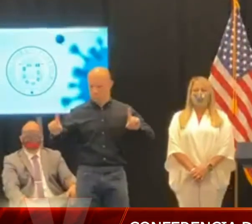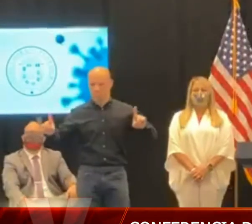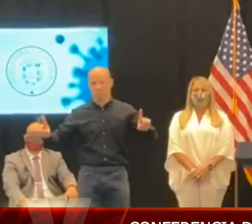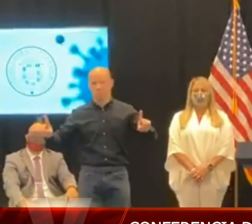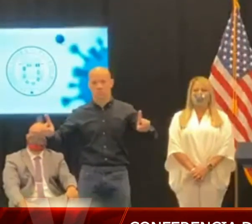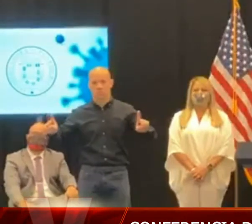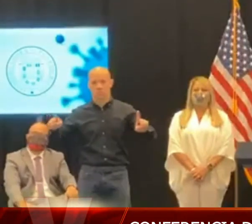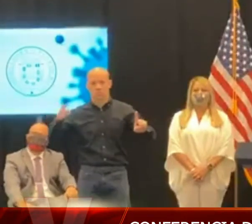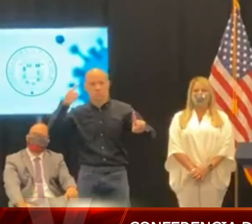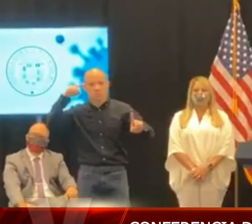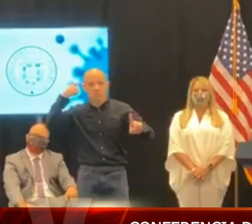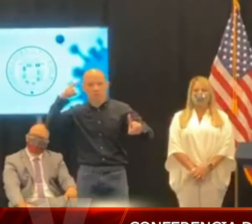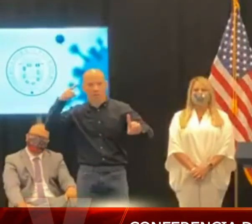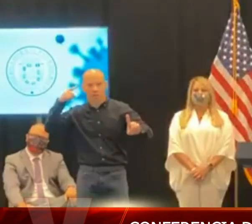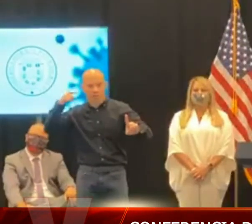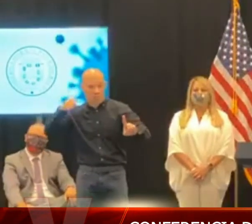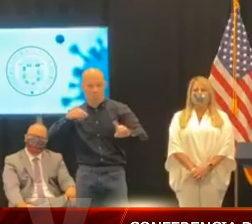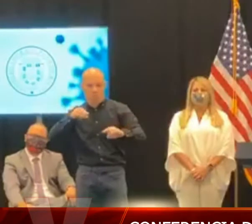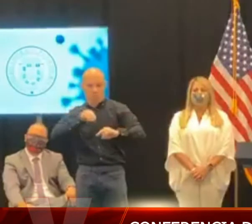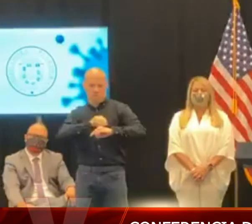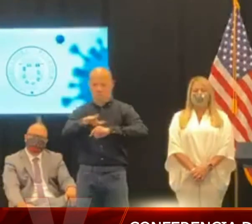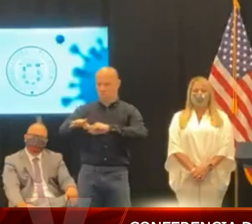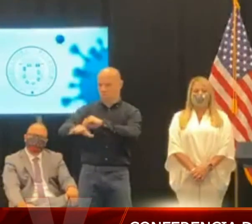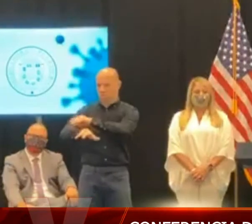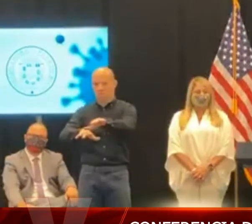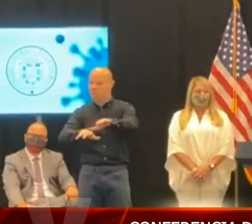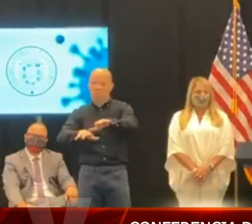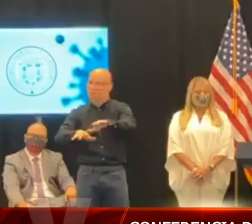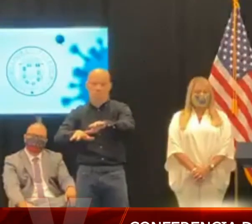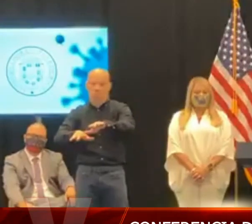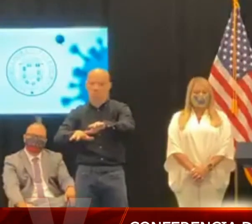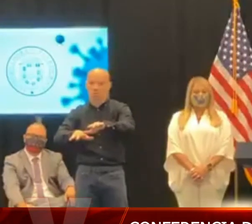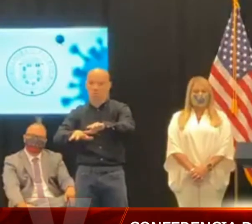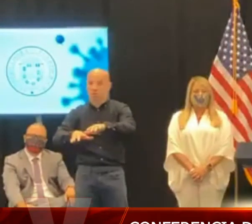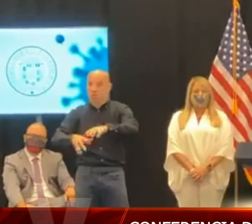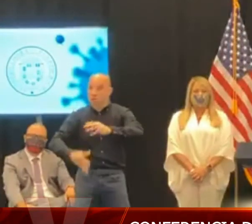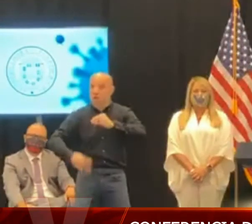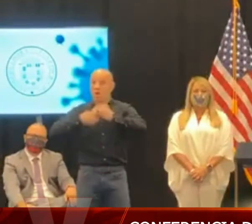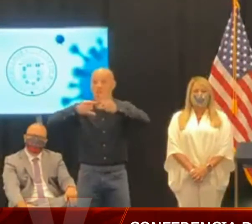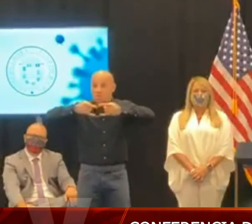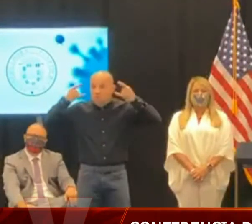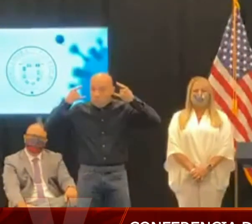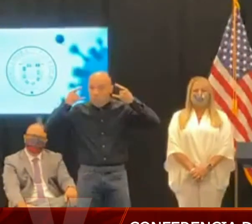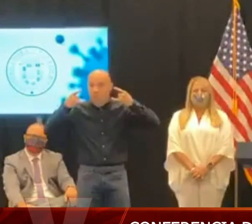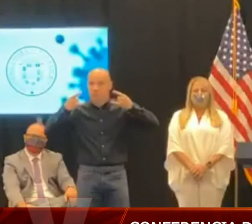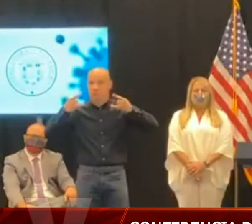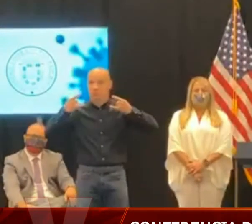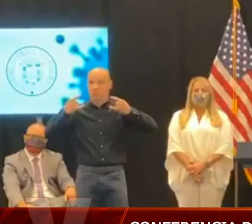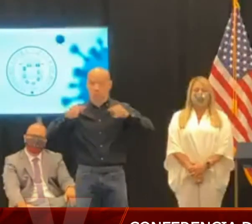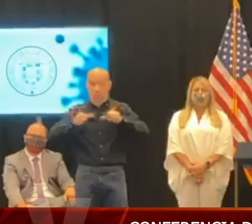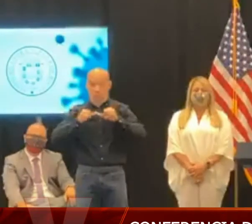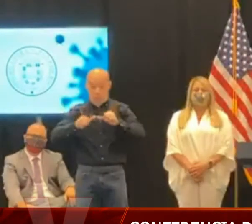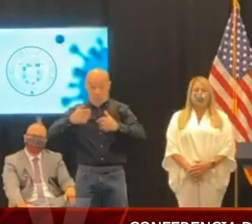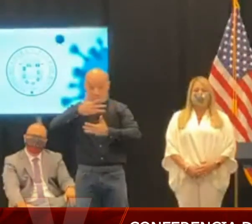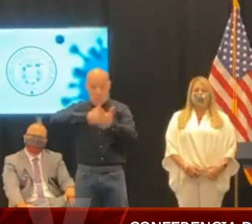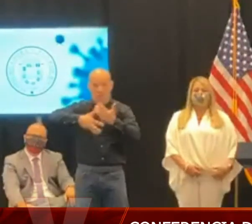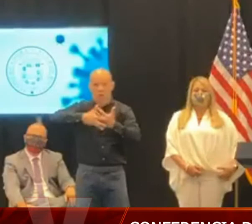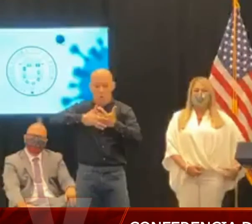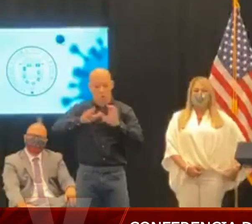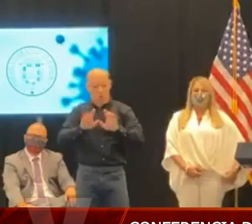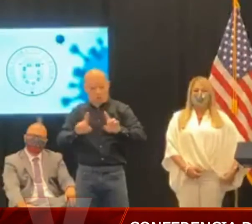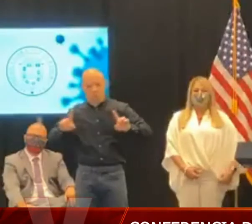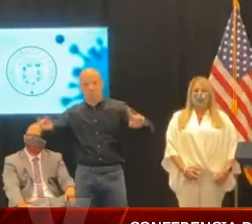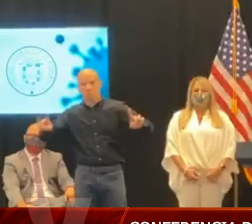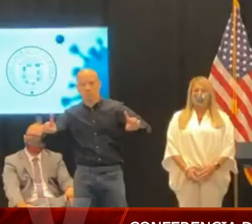Estas medidas acompañadas del uso de mascarillas, la responsabilidad social y el lavado de manos